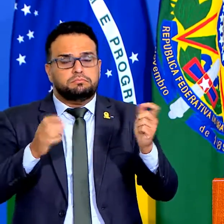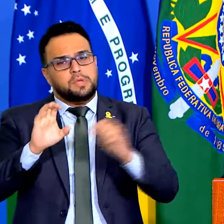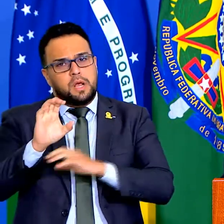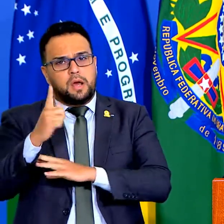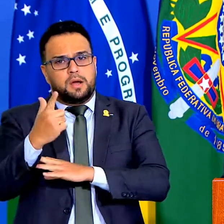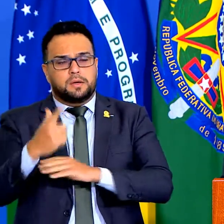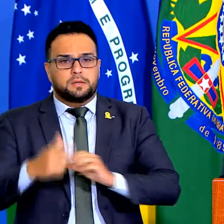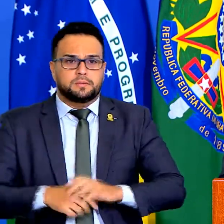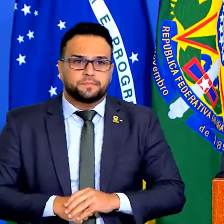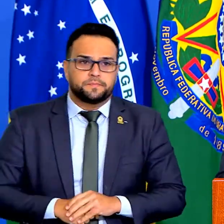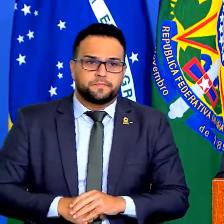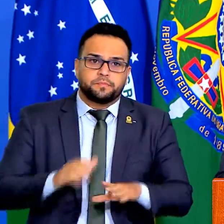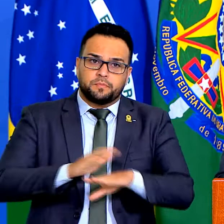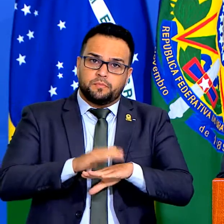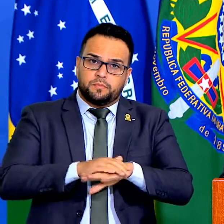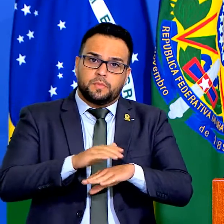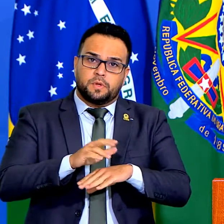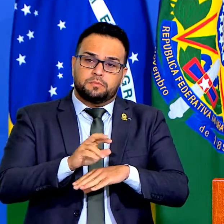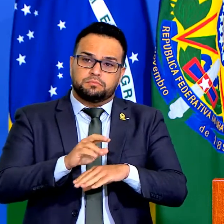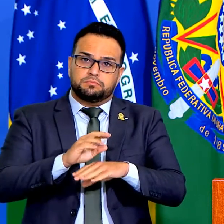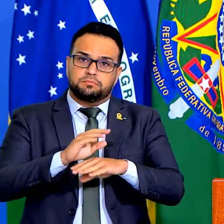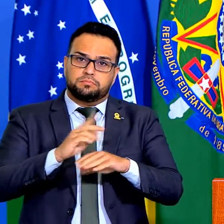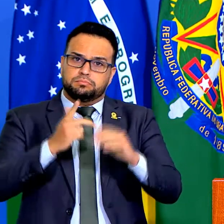Obviamente, como manda a nossa condição,